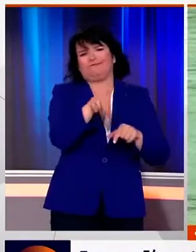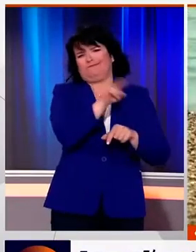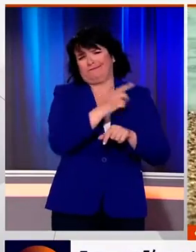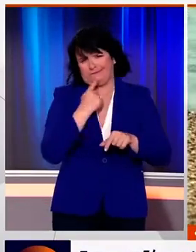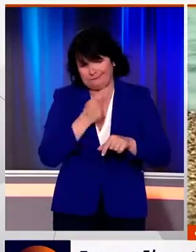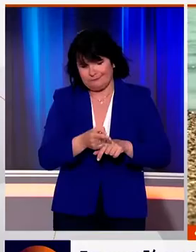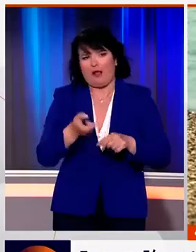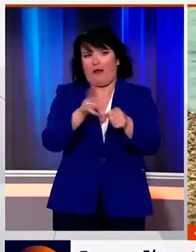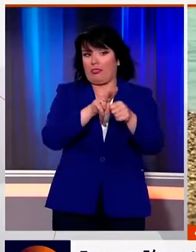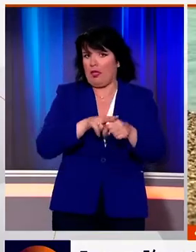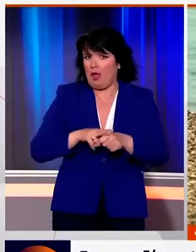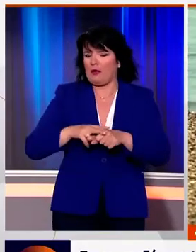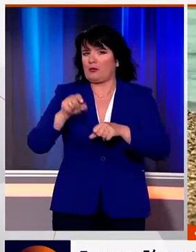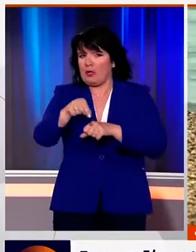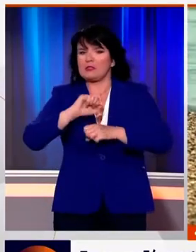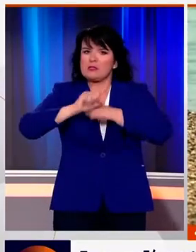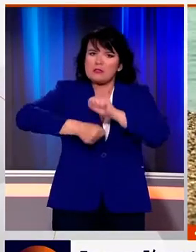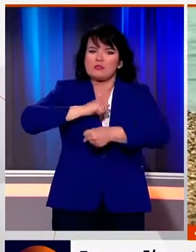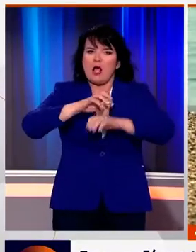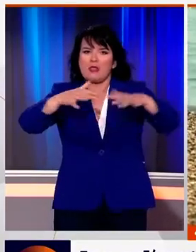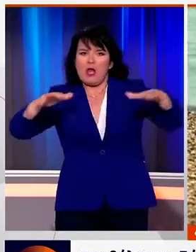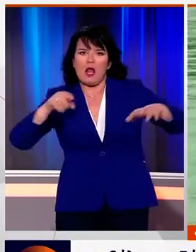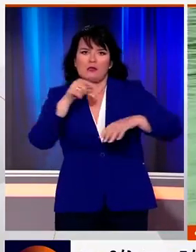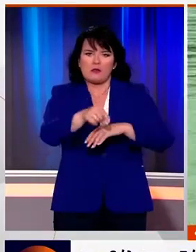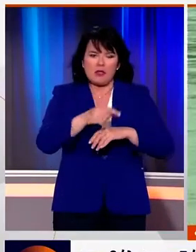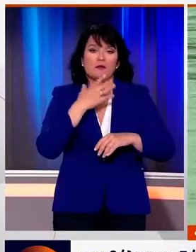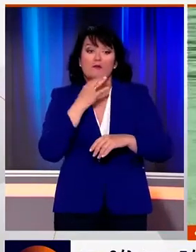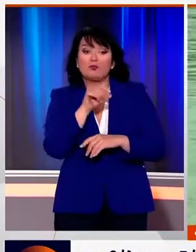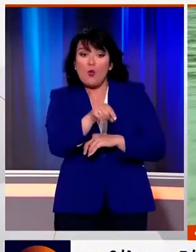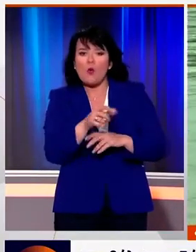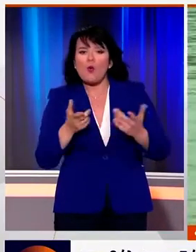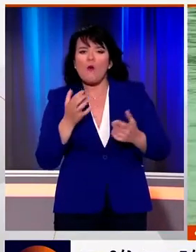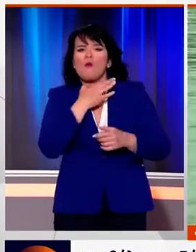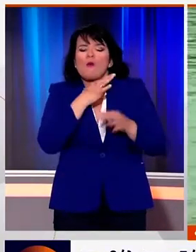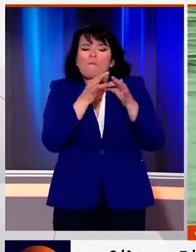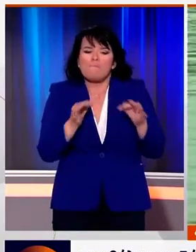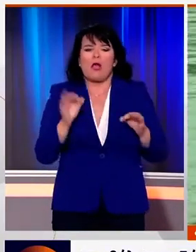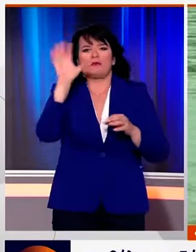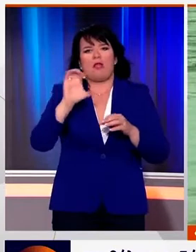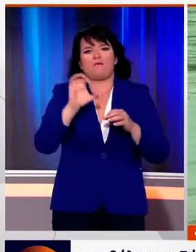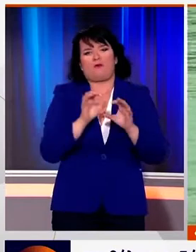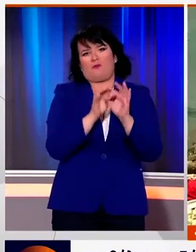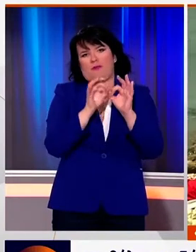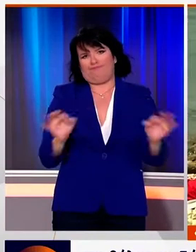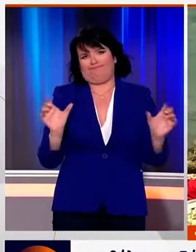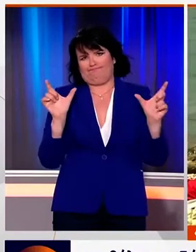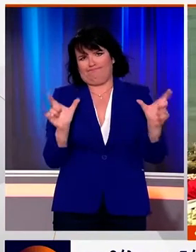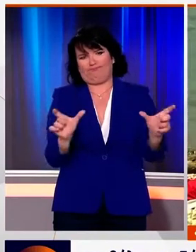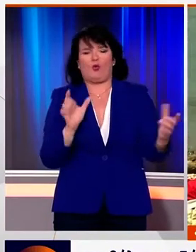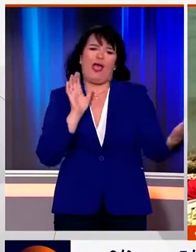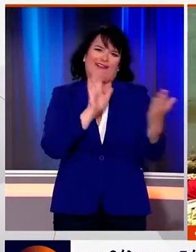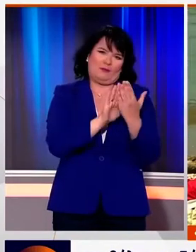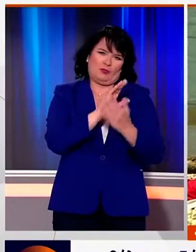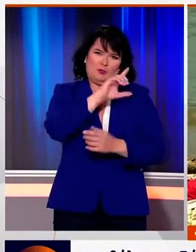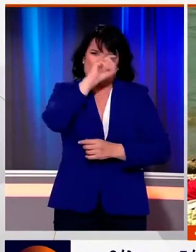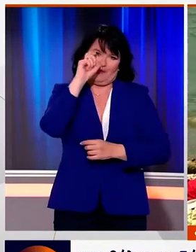έχουν προκαλέσει και αρκετούς θανάτους ανθρώπων που προσπάθησαν να βρουν μια άνασα δροσκιά στη θάλασσα. Γι' αυτό το λόγο, έκτακτα μέτρα σε όλη την Ευρώπη θα λάβουν οι αρμόδιες αρχές για να αντιμετωπιστεί η